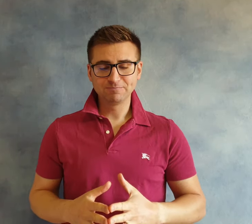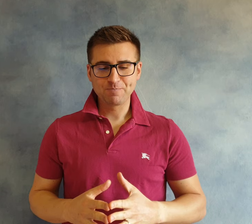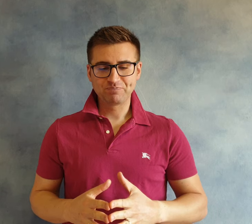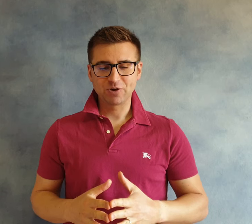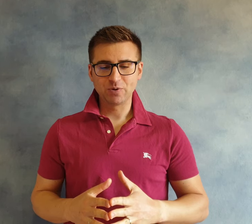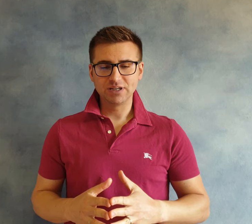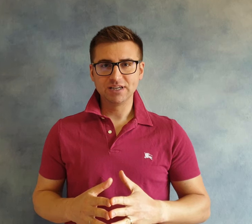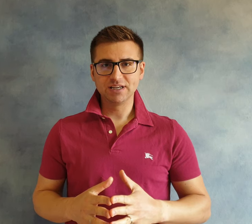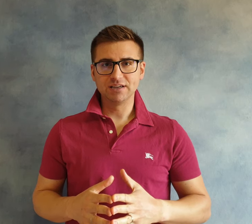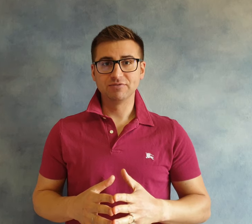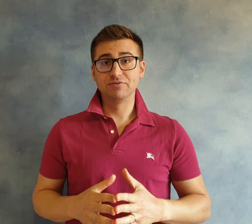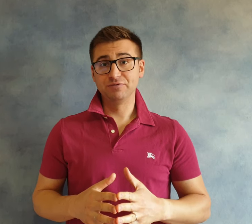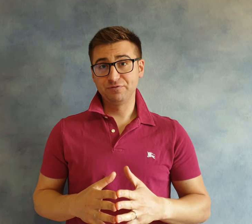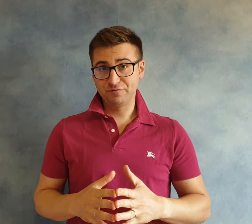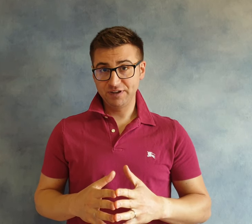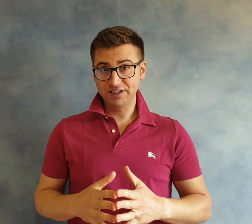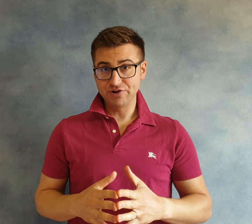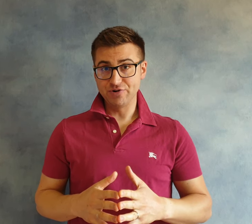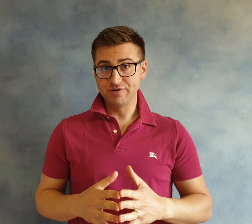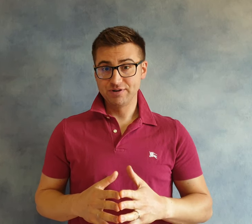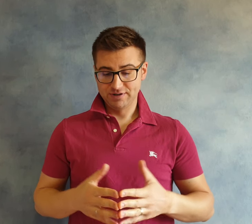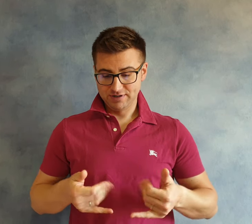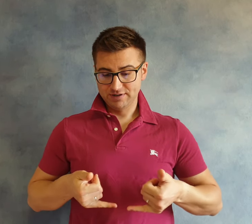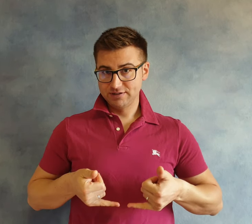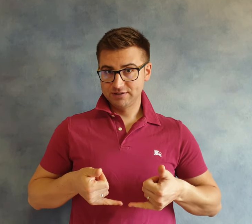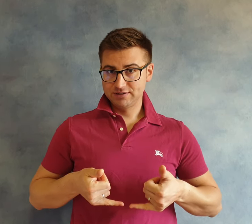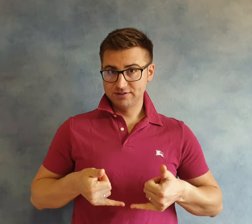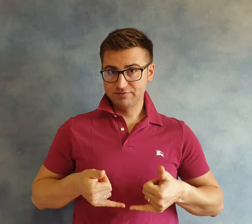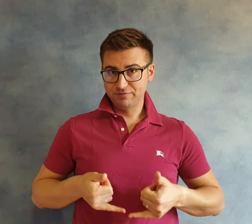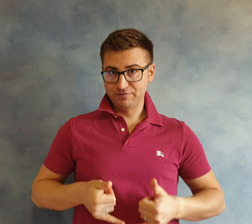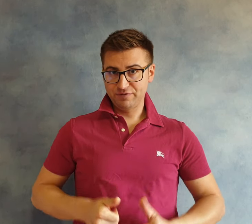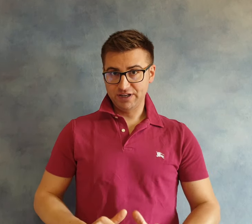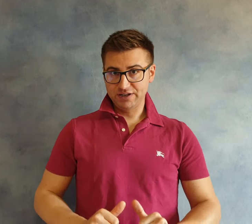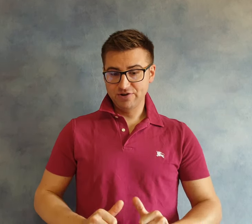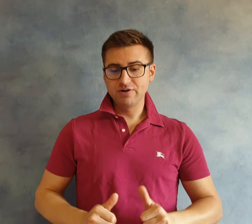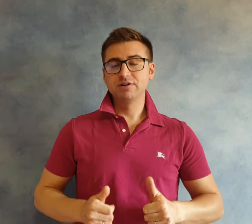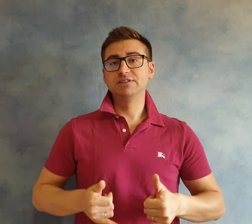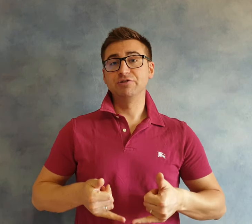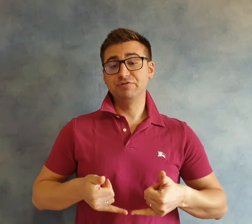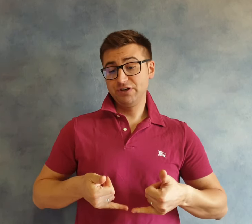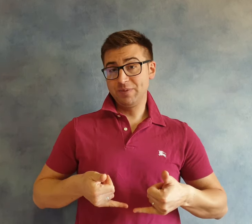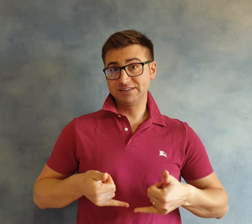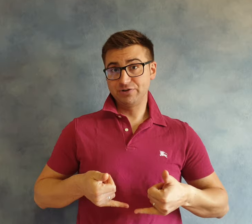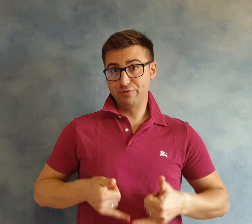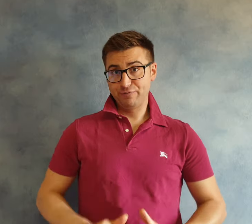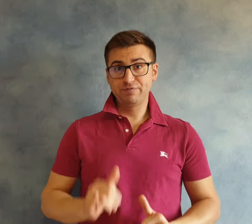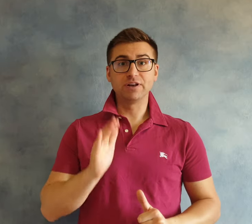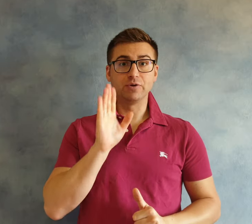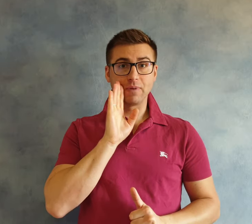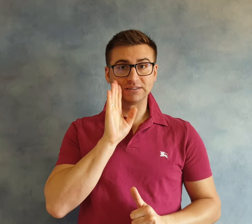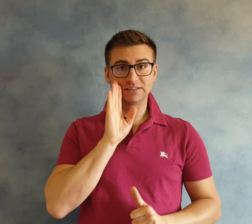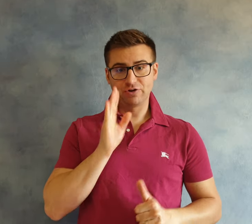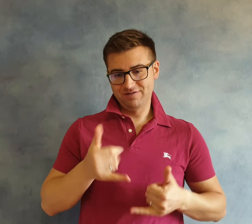quindi figlio figlio se è un figlio maschio figlio maschio